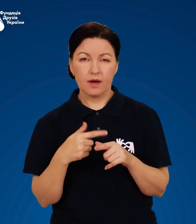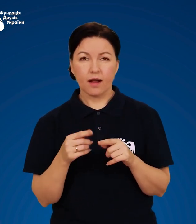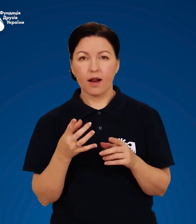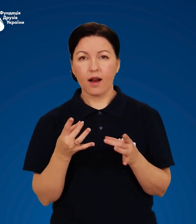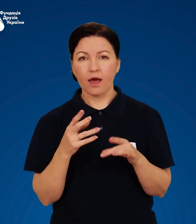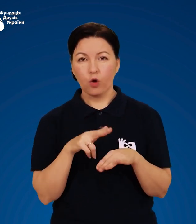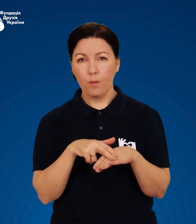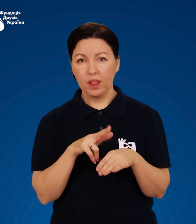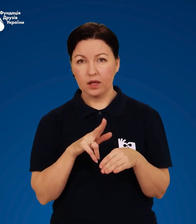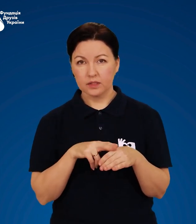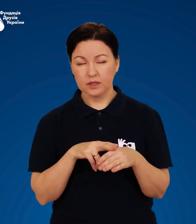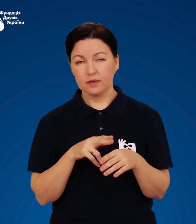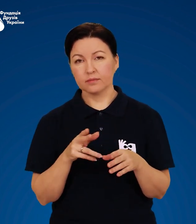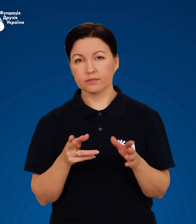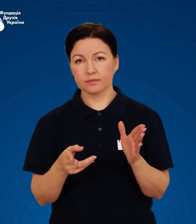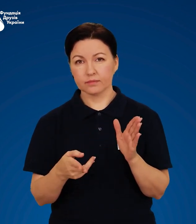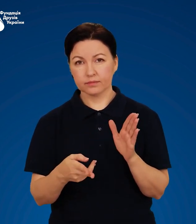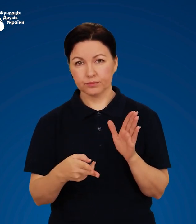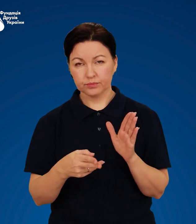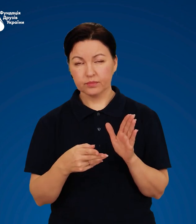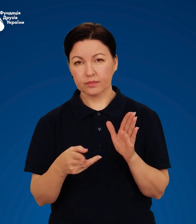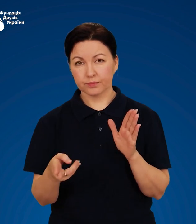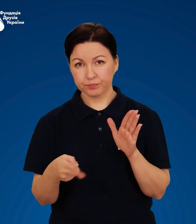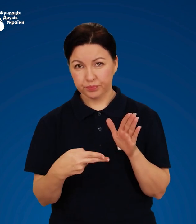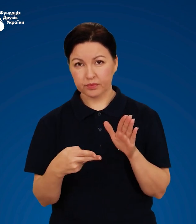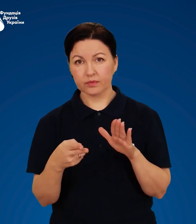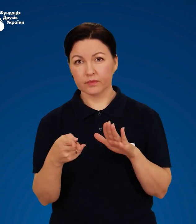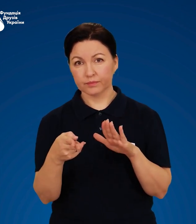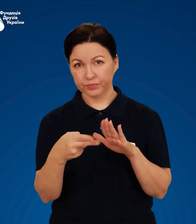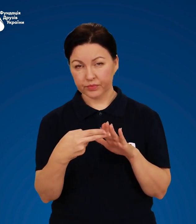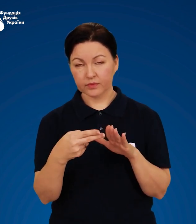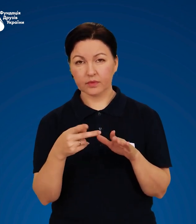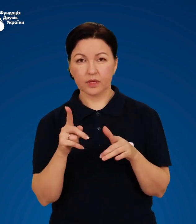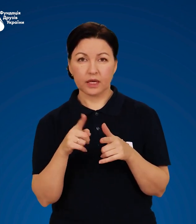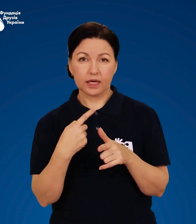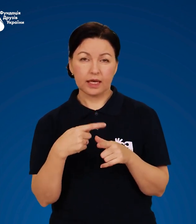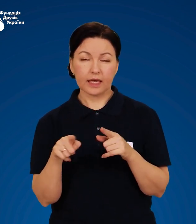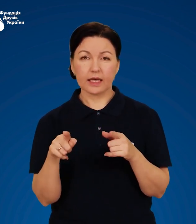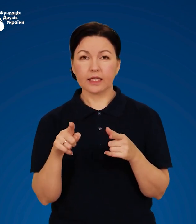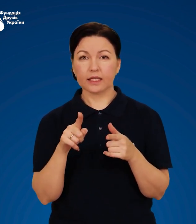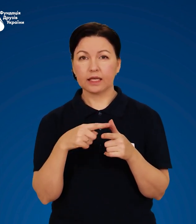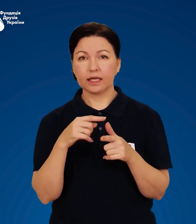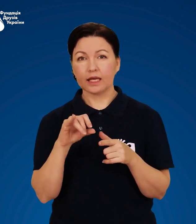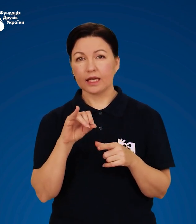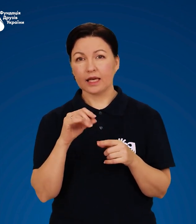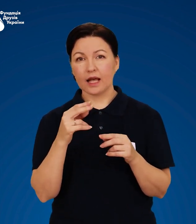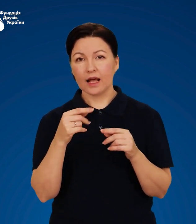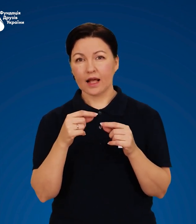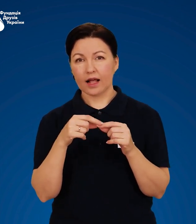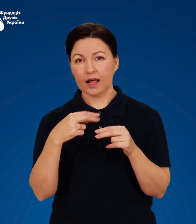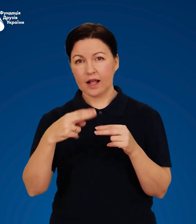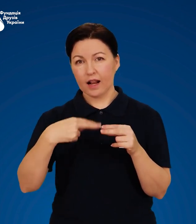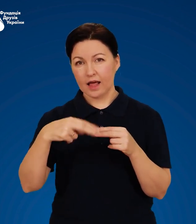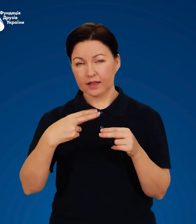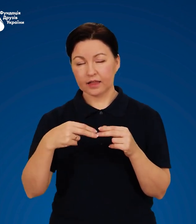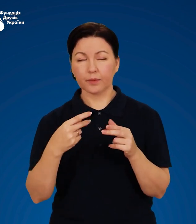лейкопластеру. Наклейте лейкопластер чи ізоляційну стрічку на суху